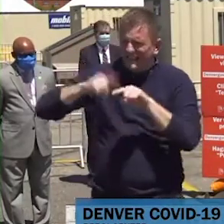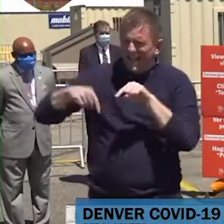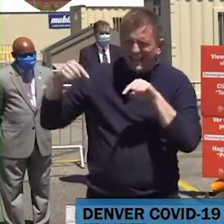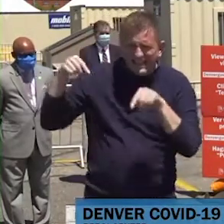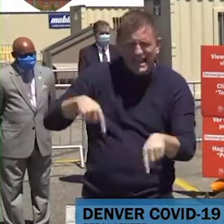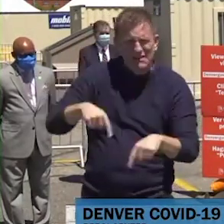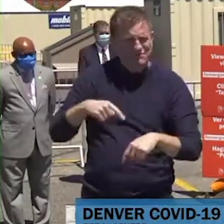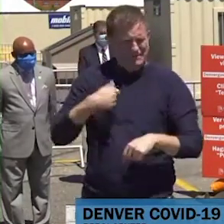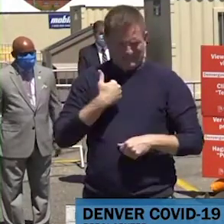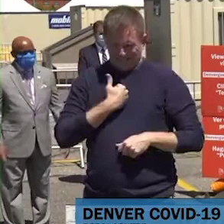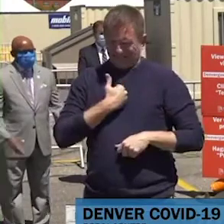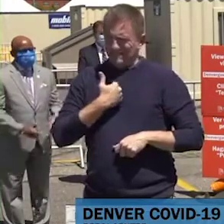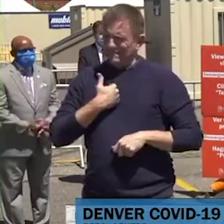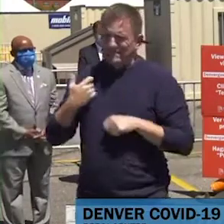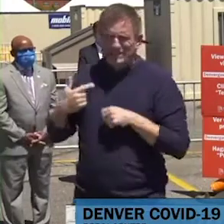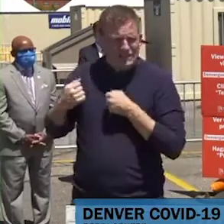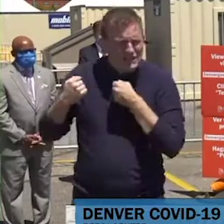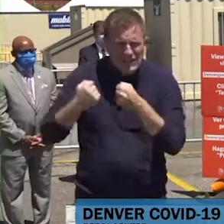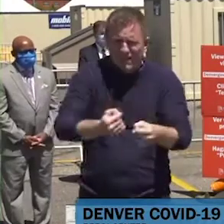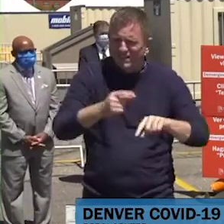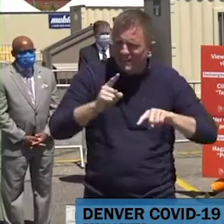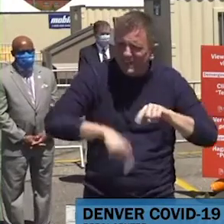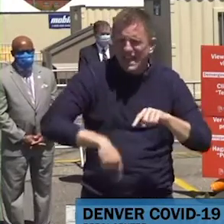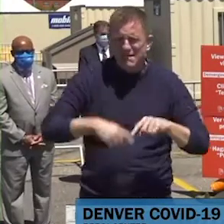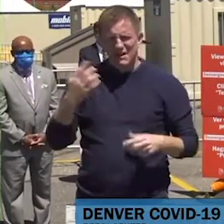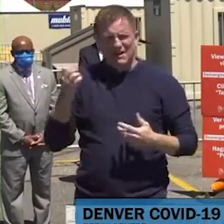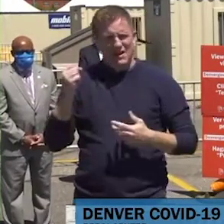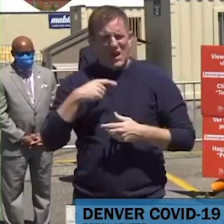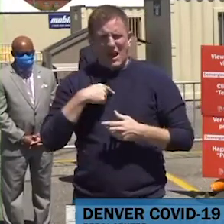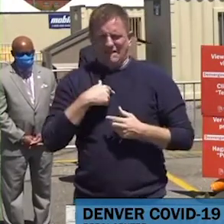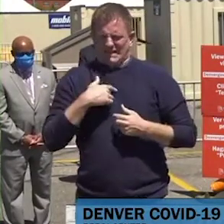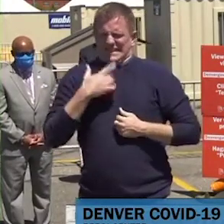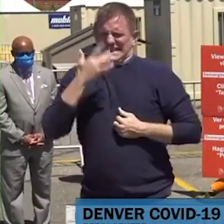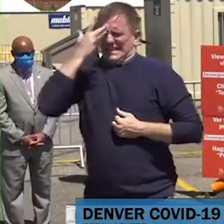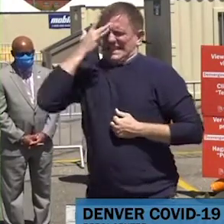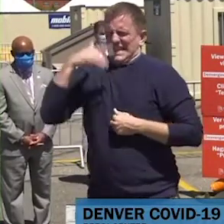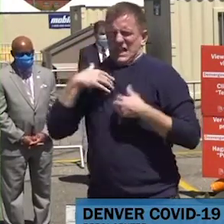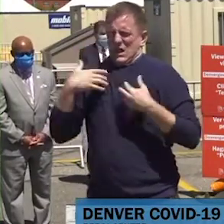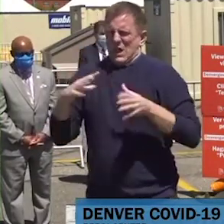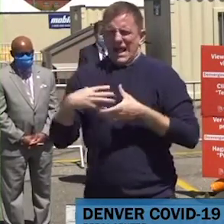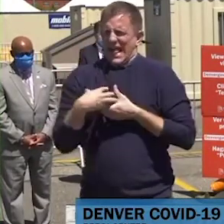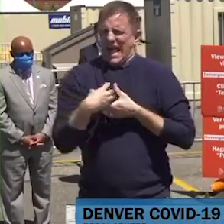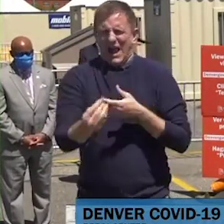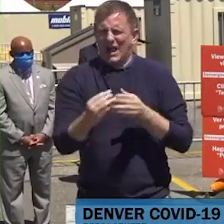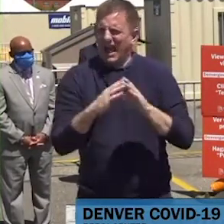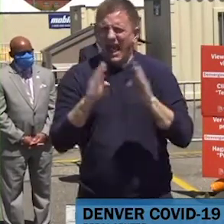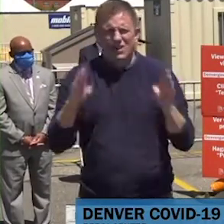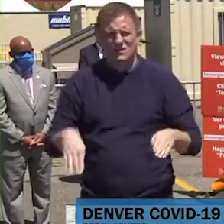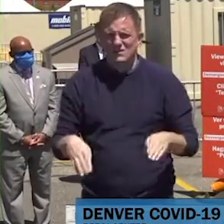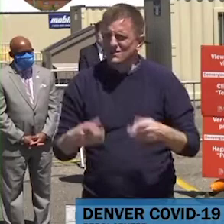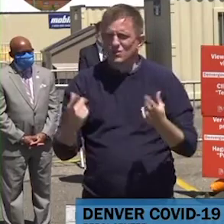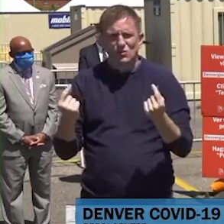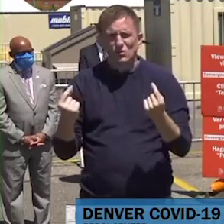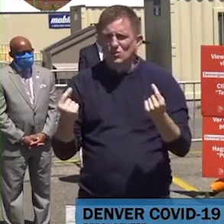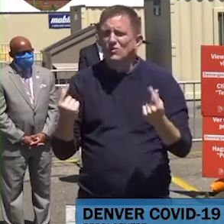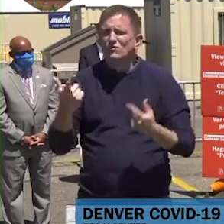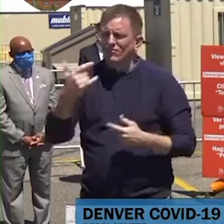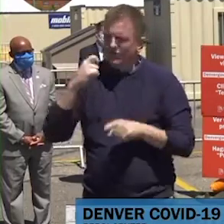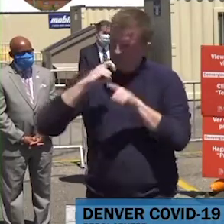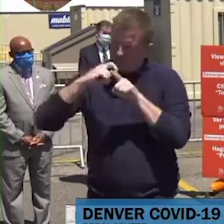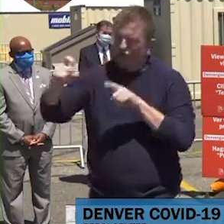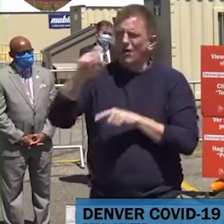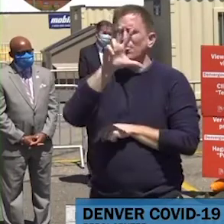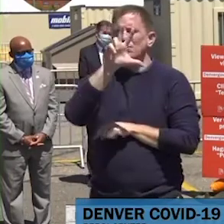casa, nosotros los invitamos a que le llamen al 311 para recibir asistencia y podremos utilizar